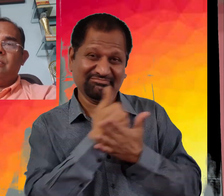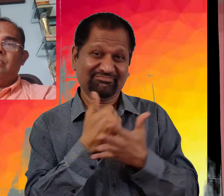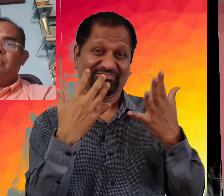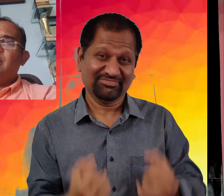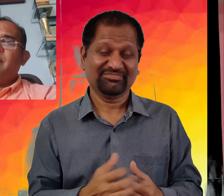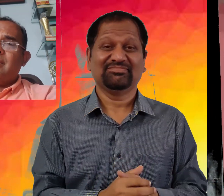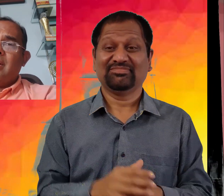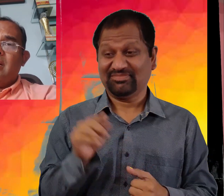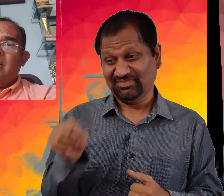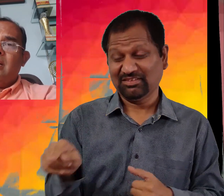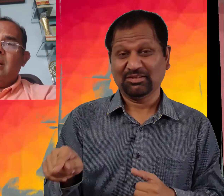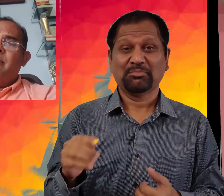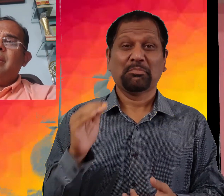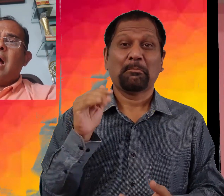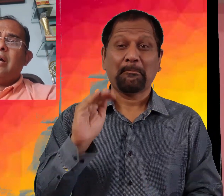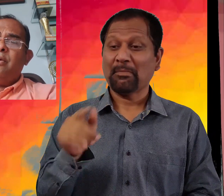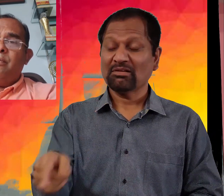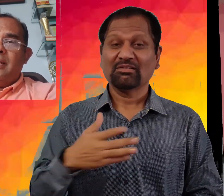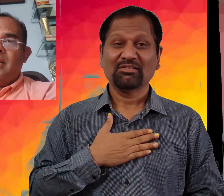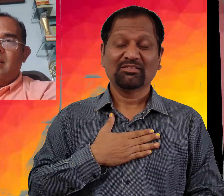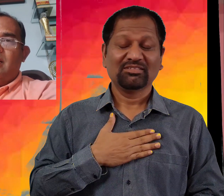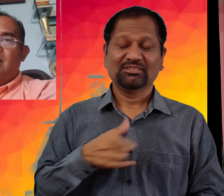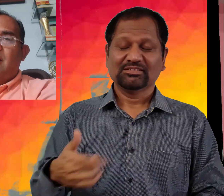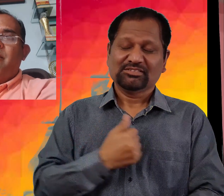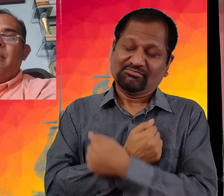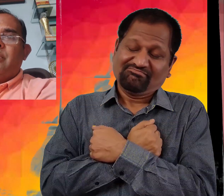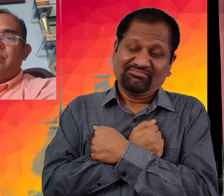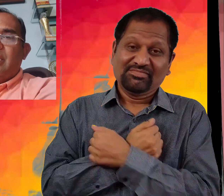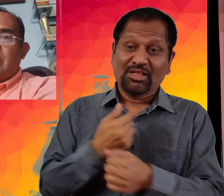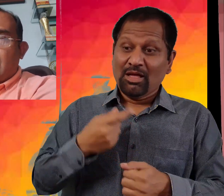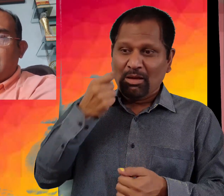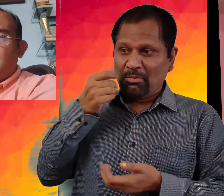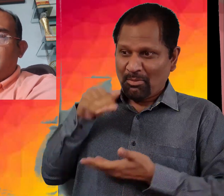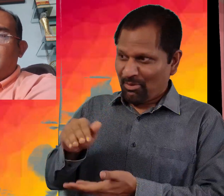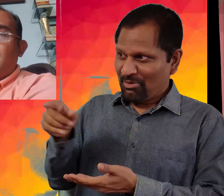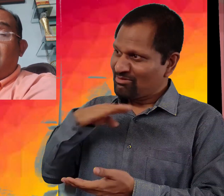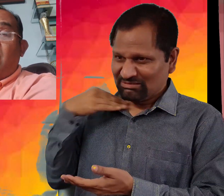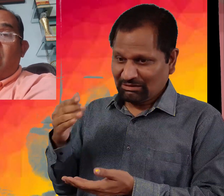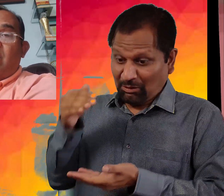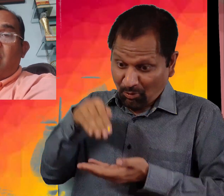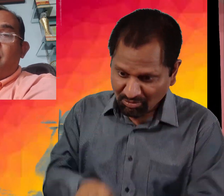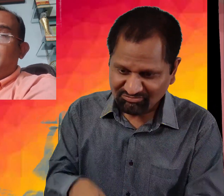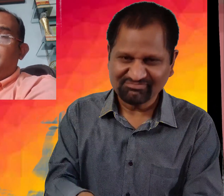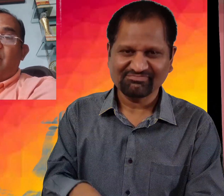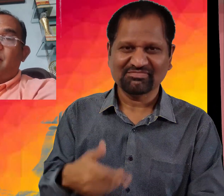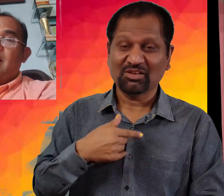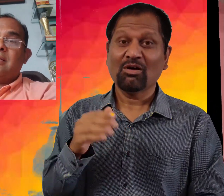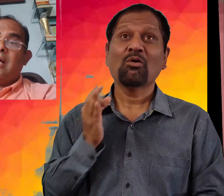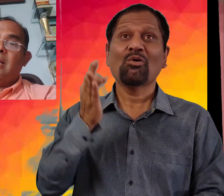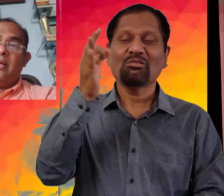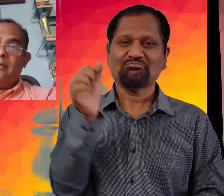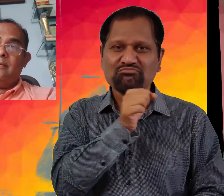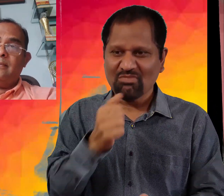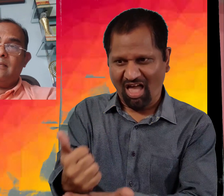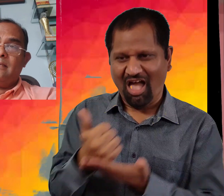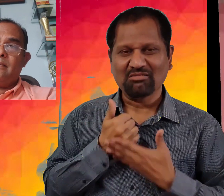سکوں کیونکہ یہ بچہ میری آخری امید ہے میرے بچوں کی نشانی اور میرے بڑابے